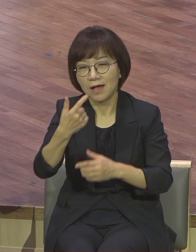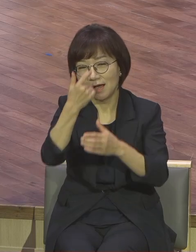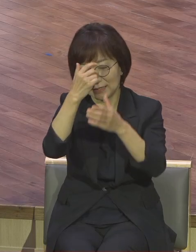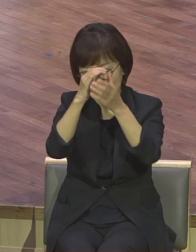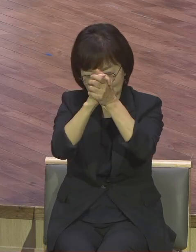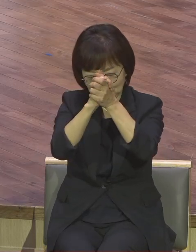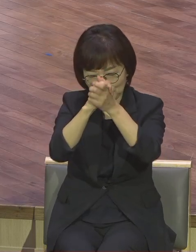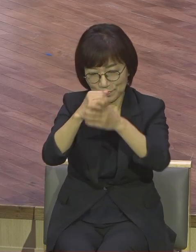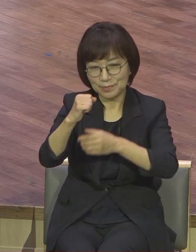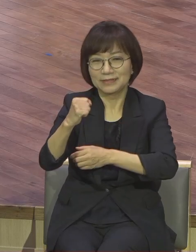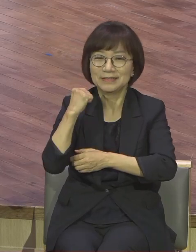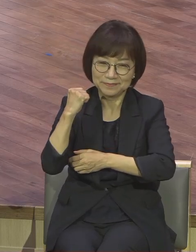외에는 이런 이유가 없는이라